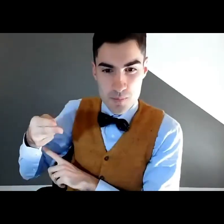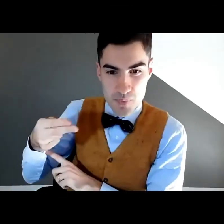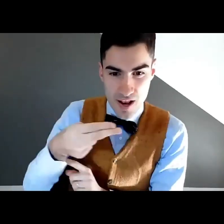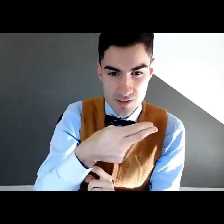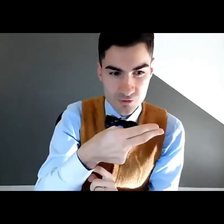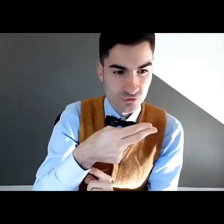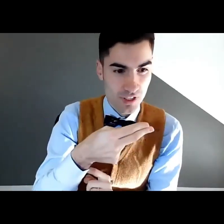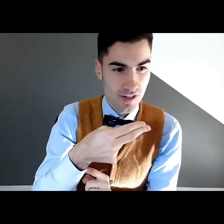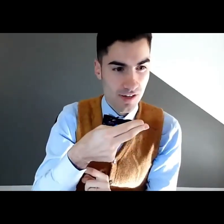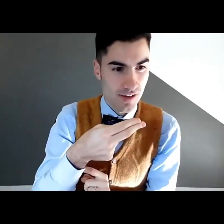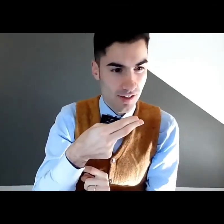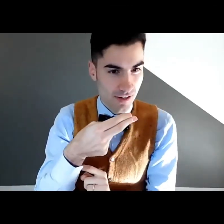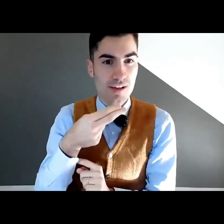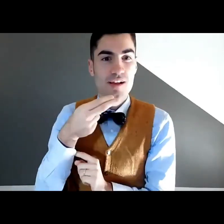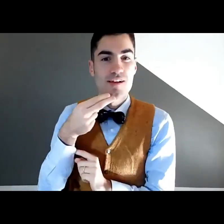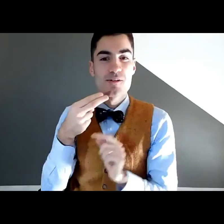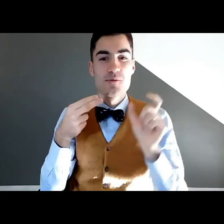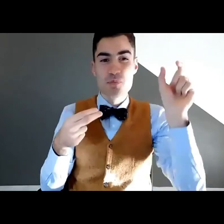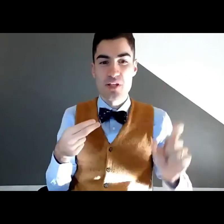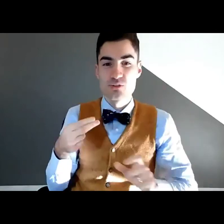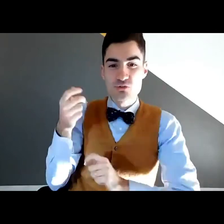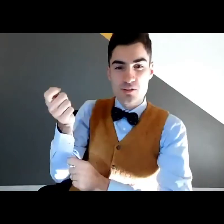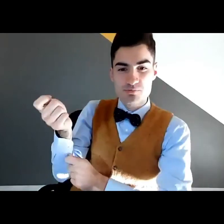Ecco qua, la storia di un pesce